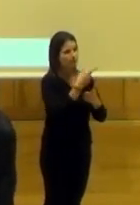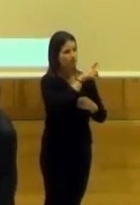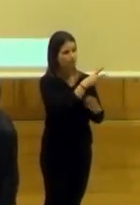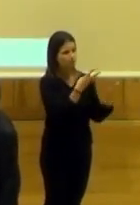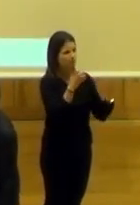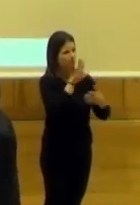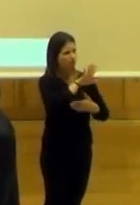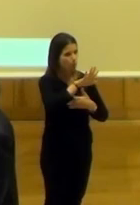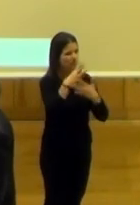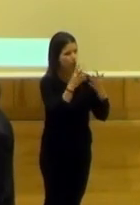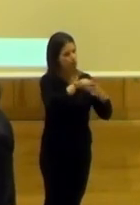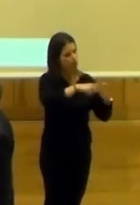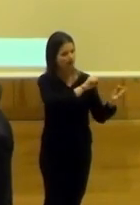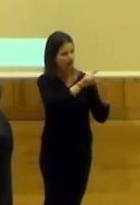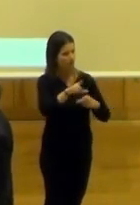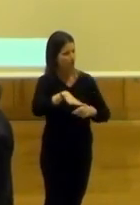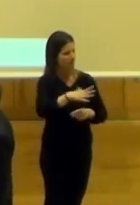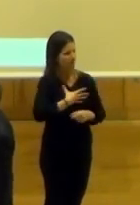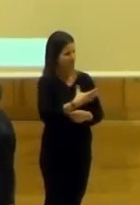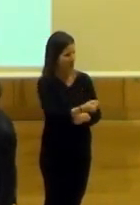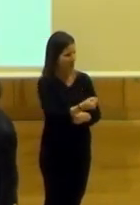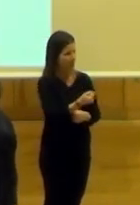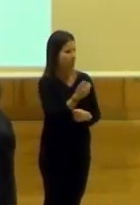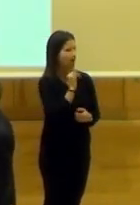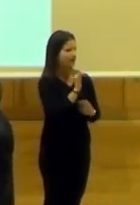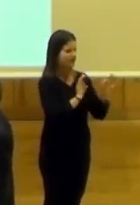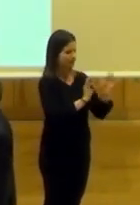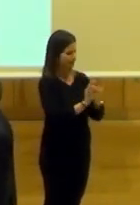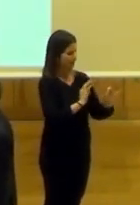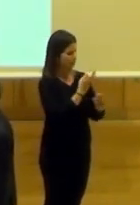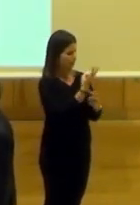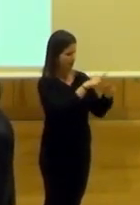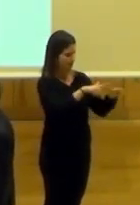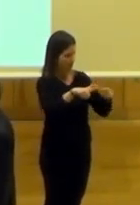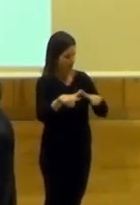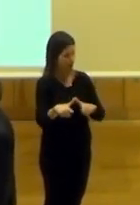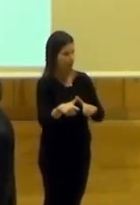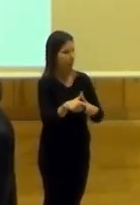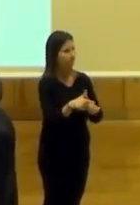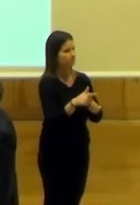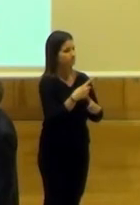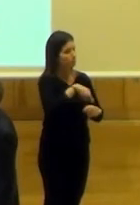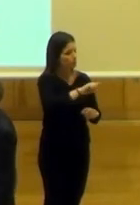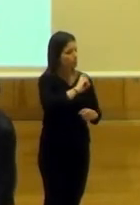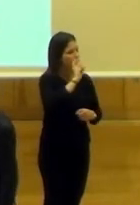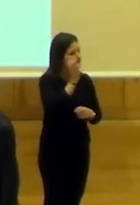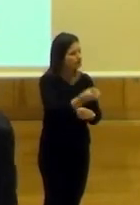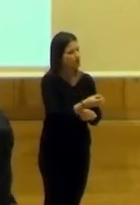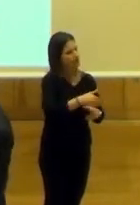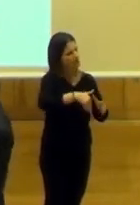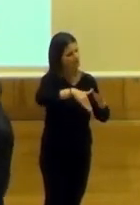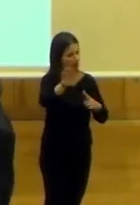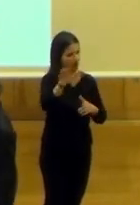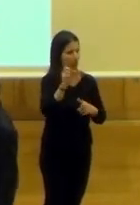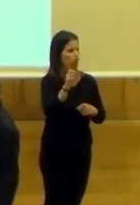y el traslado ya a la Plaza del Carmen, el gabinete de teatro, tenemos tres salas, ¿no?, la sala del mural, pero nuestras actividades se extienden más allá de